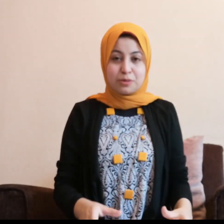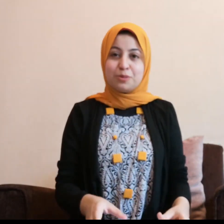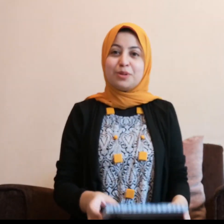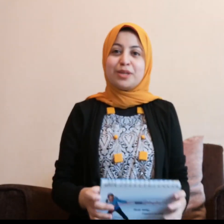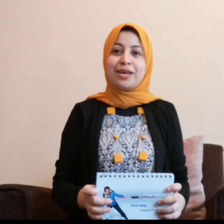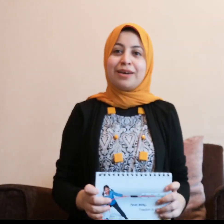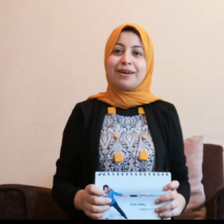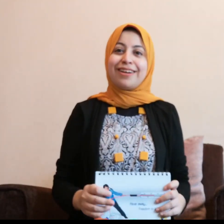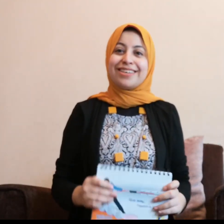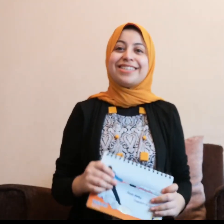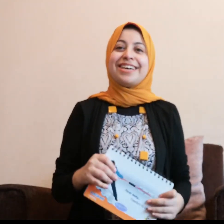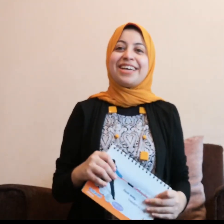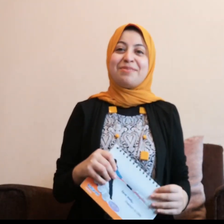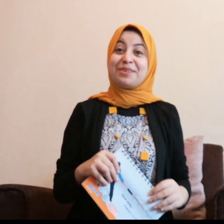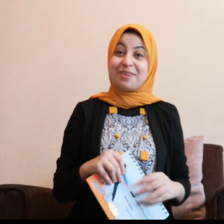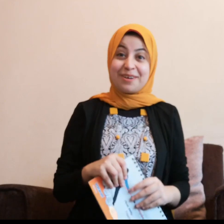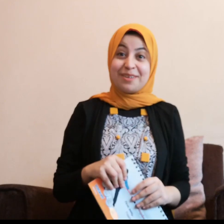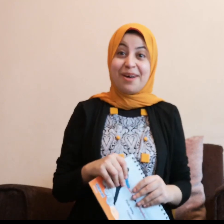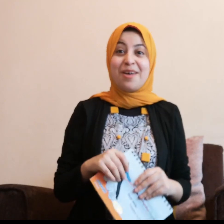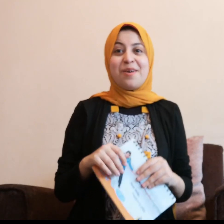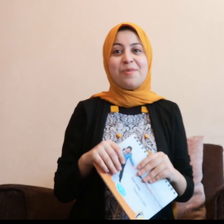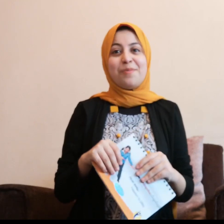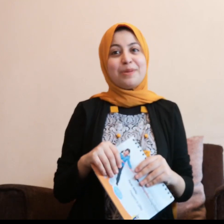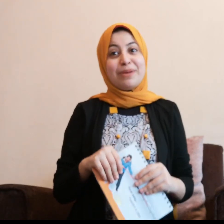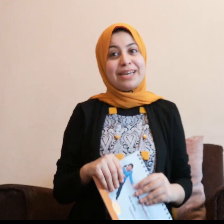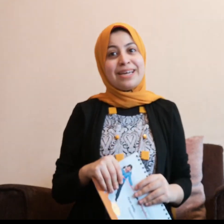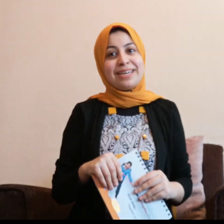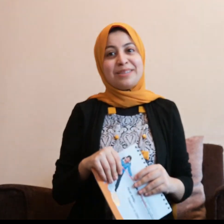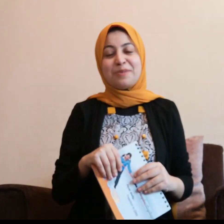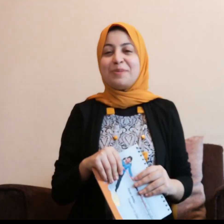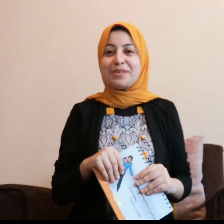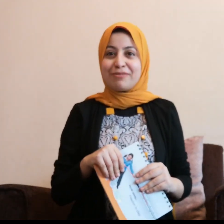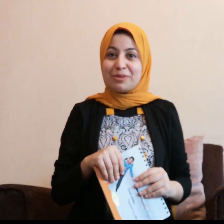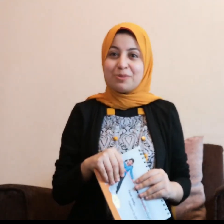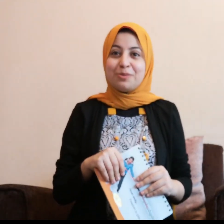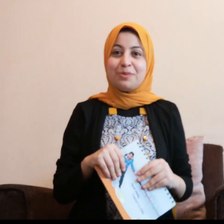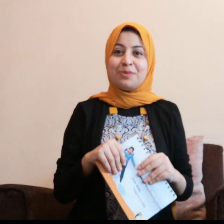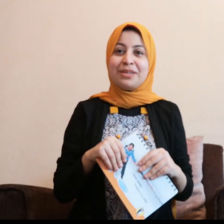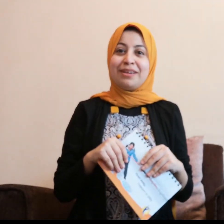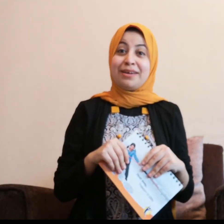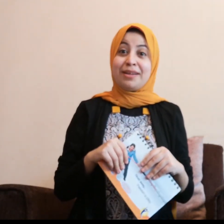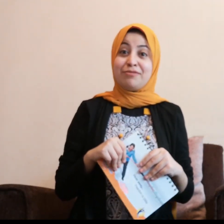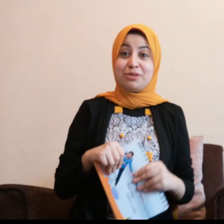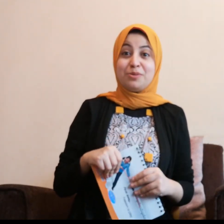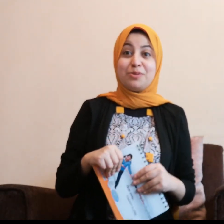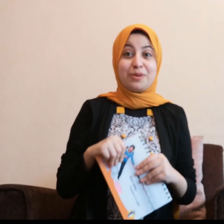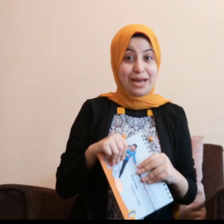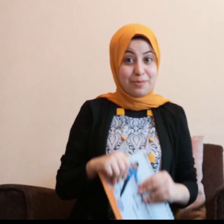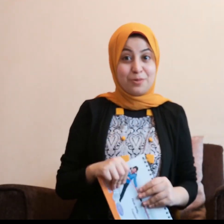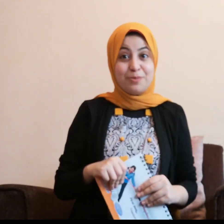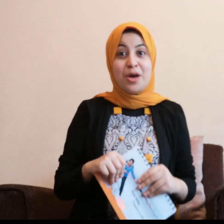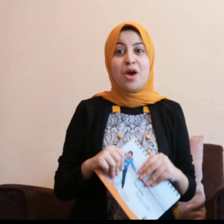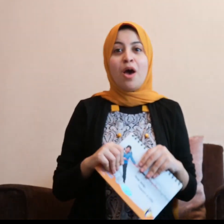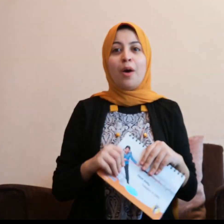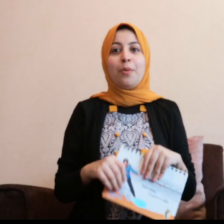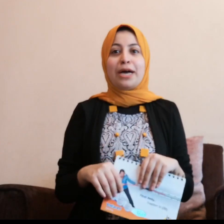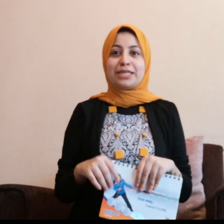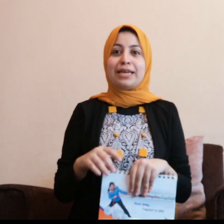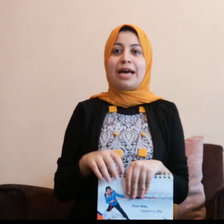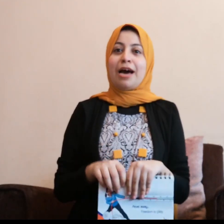نكون خلصنا كلمات النهاردة وبتمنى تكونوا استفدتوا والفيديو يكون عجبكم وهستنى